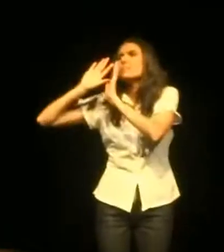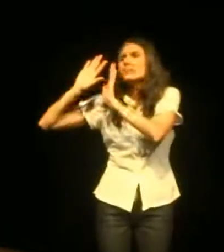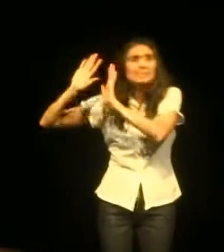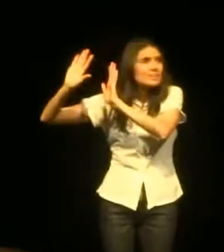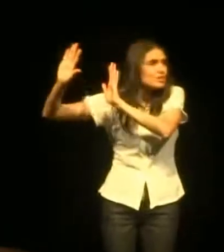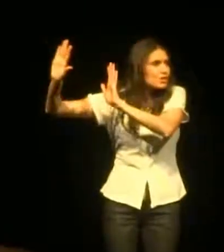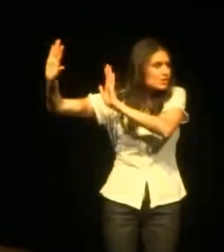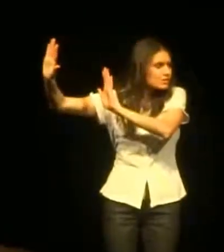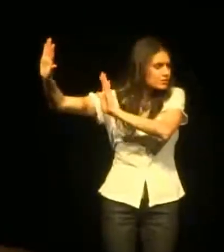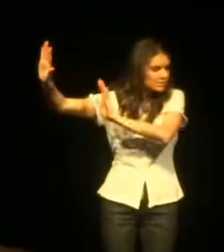regards